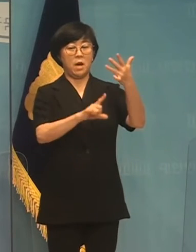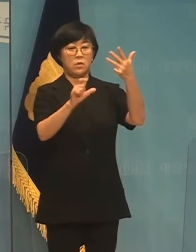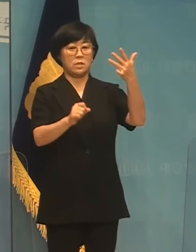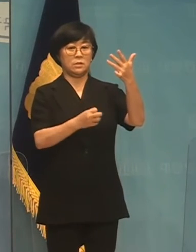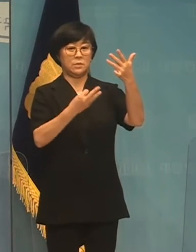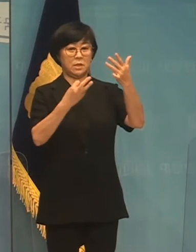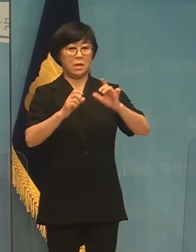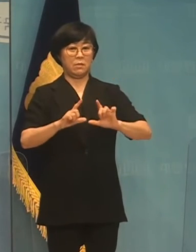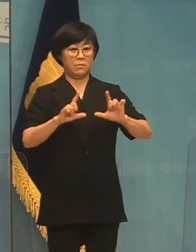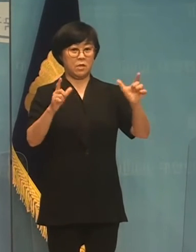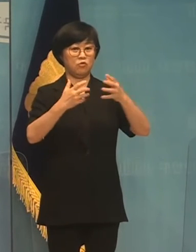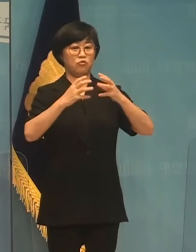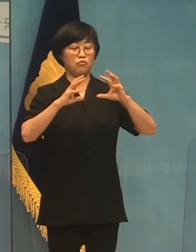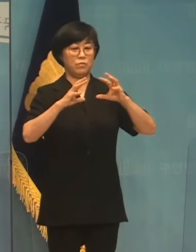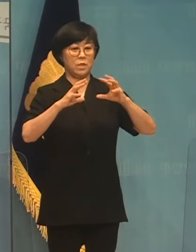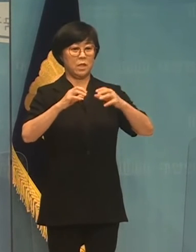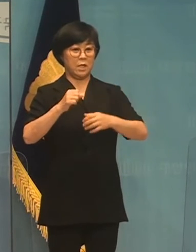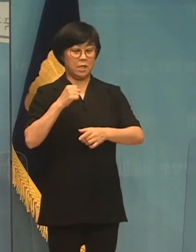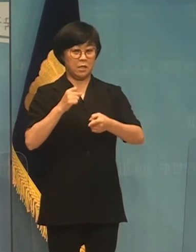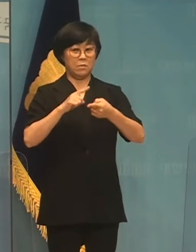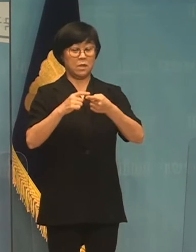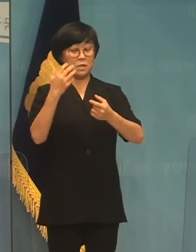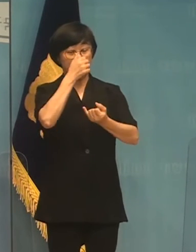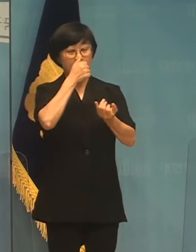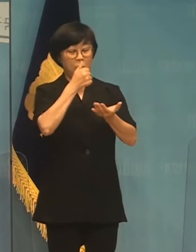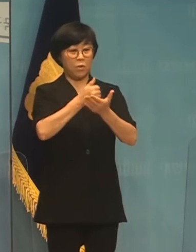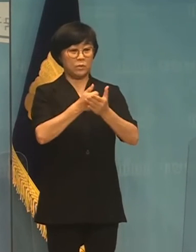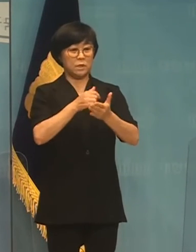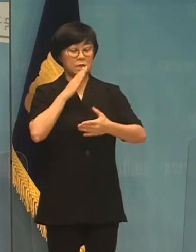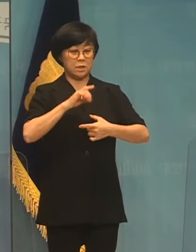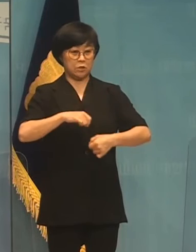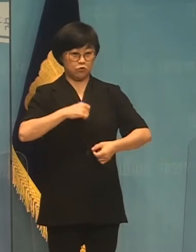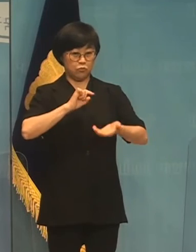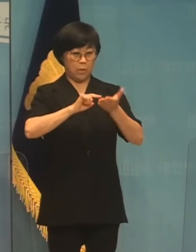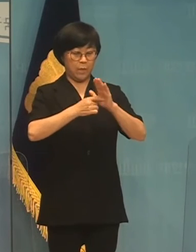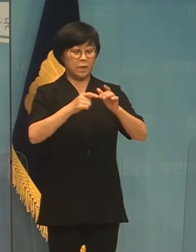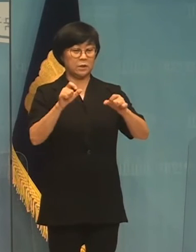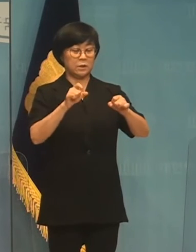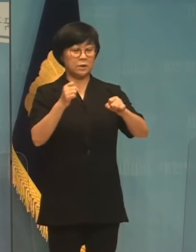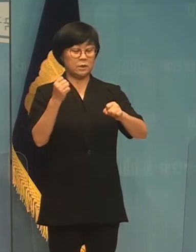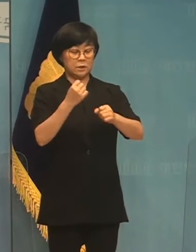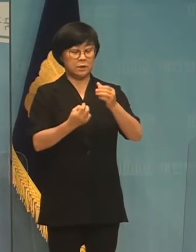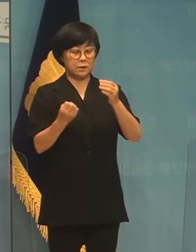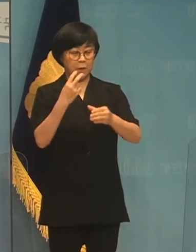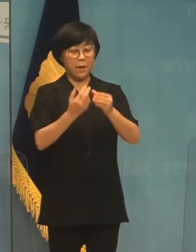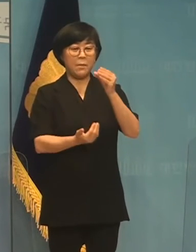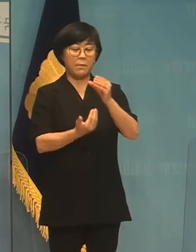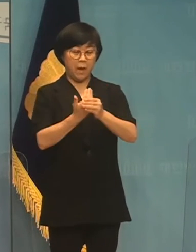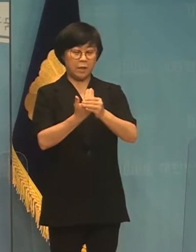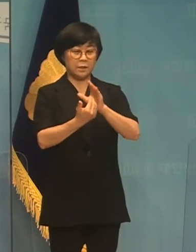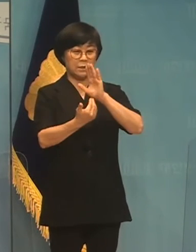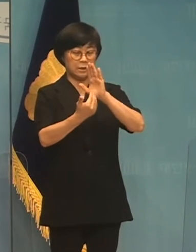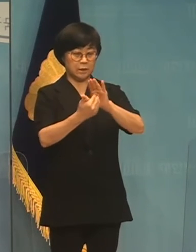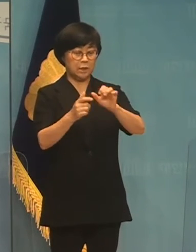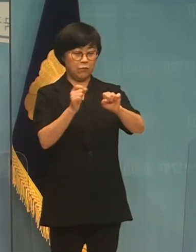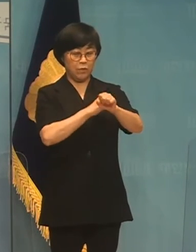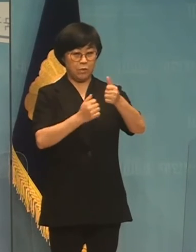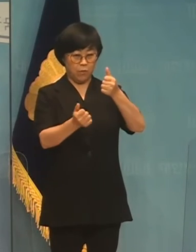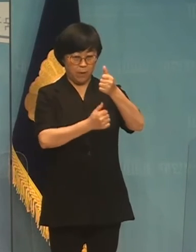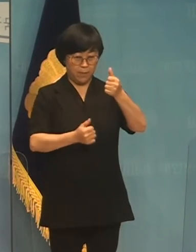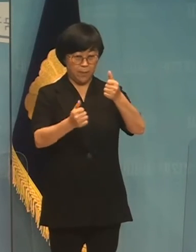13일 국민의힘 군송범죄 진상균형 및 재발 방지 특별위원회 1동